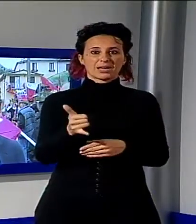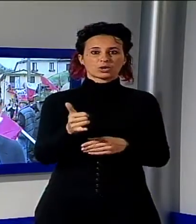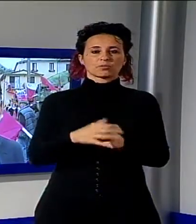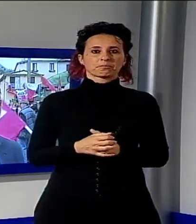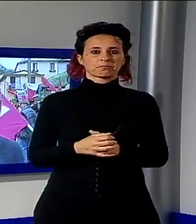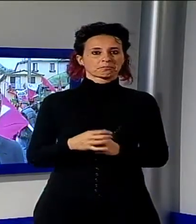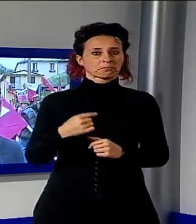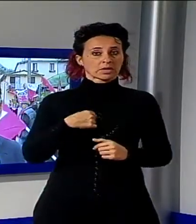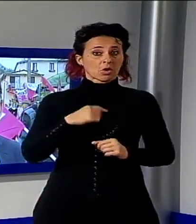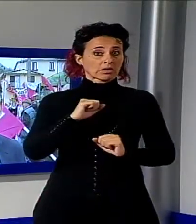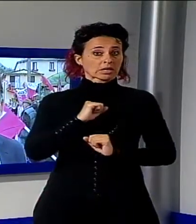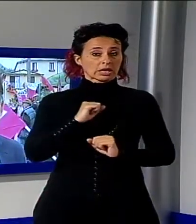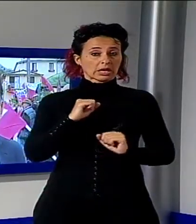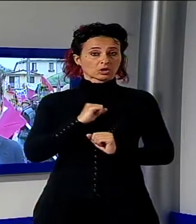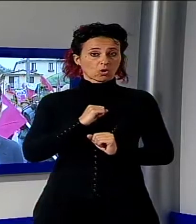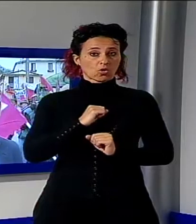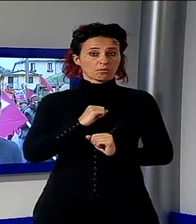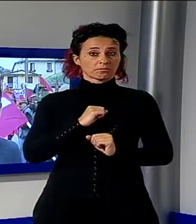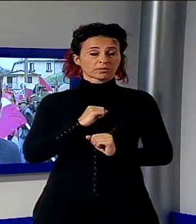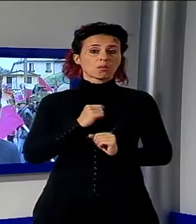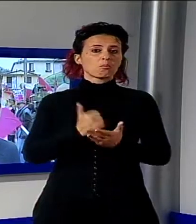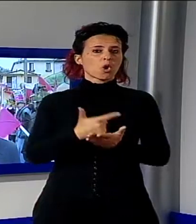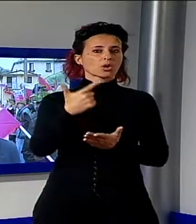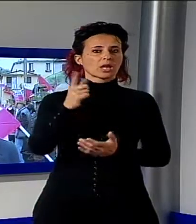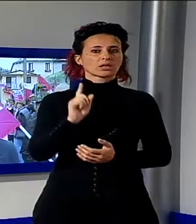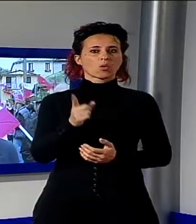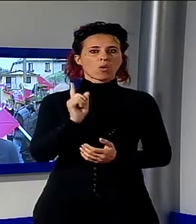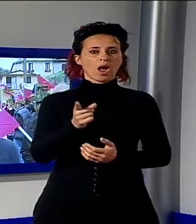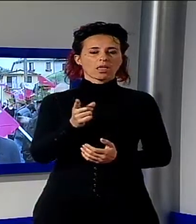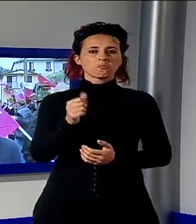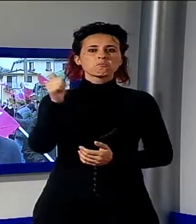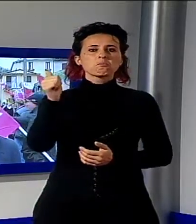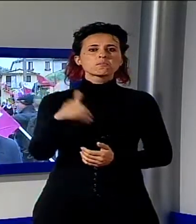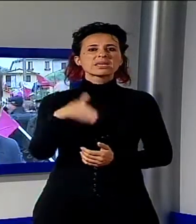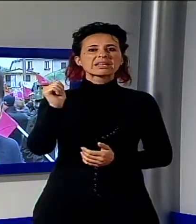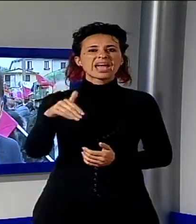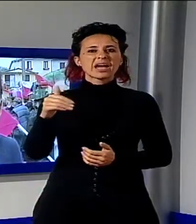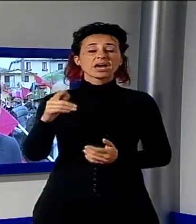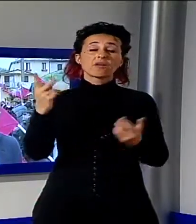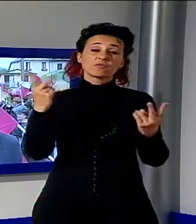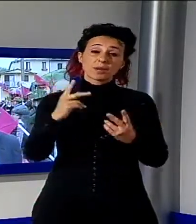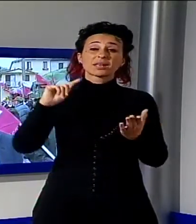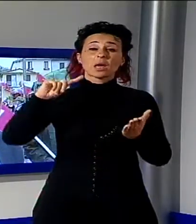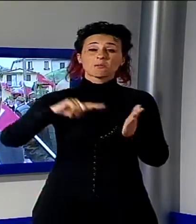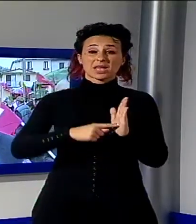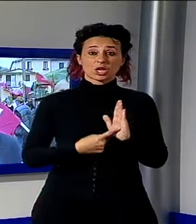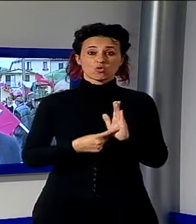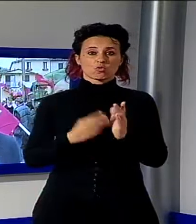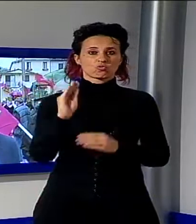il tema di questo primo maggio. Il fatto che ci siano migliaia, anzi milioni di giovani senza speranza perché non hanno un lavoro, ci siano